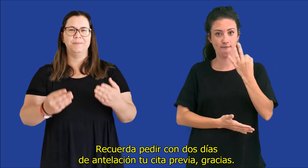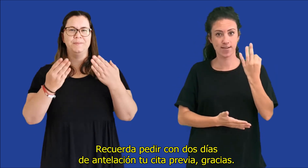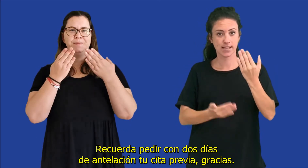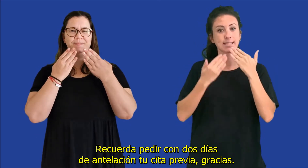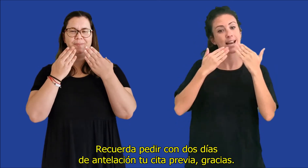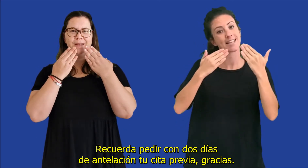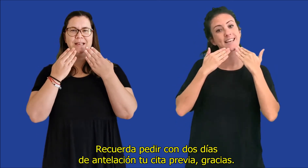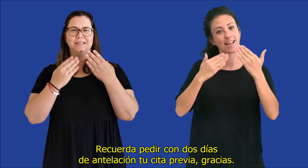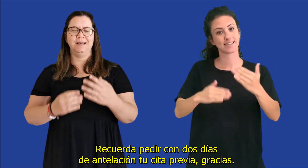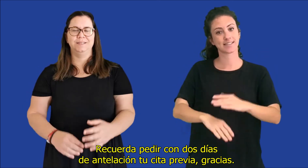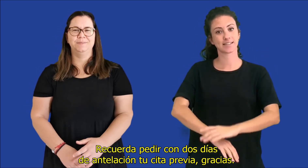Gracias.